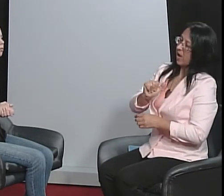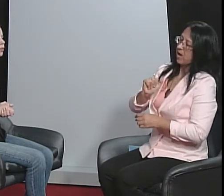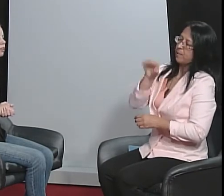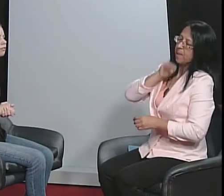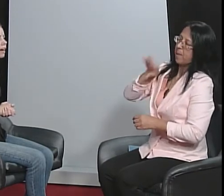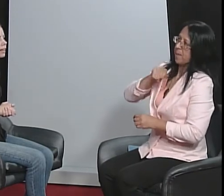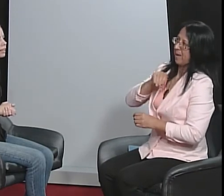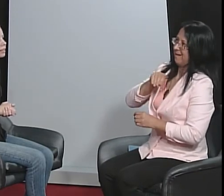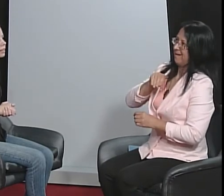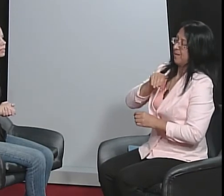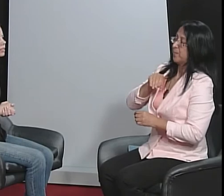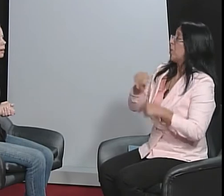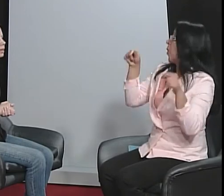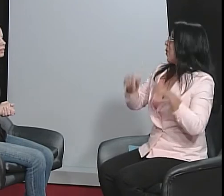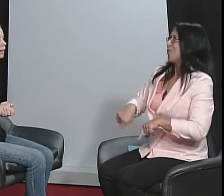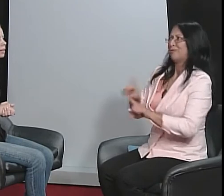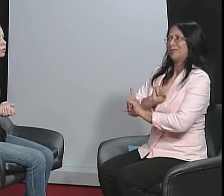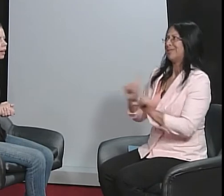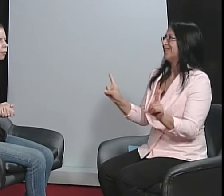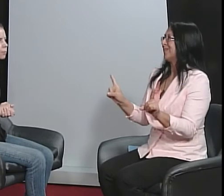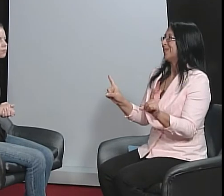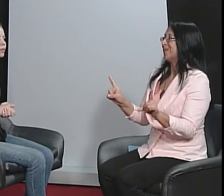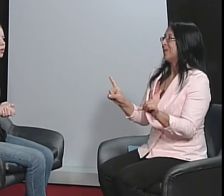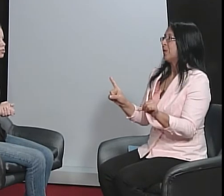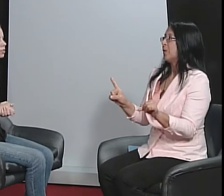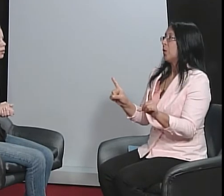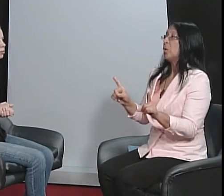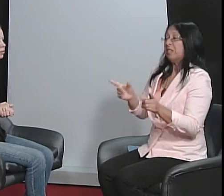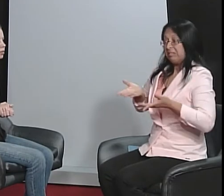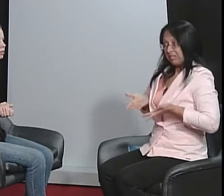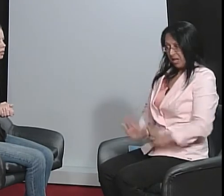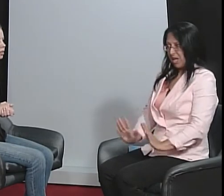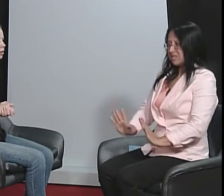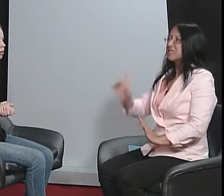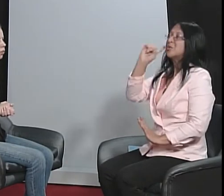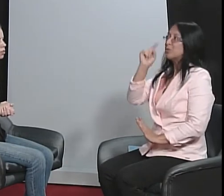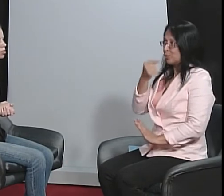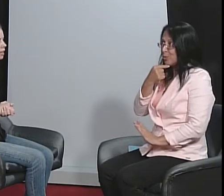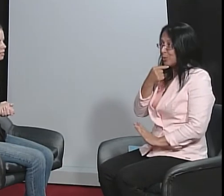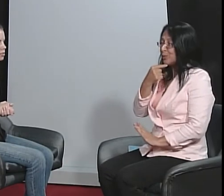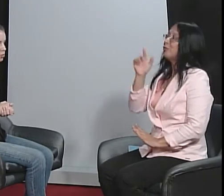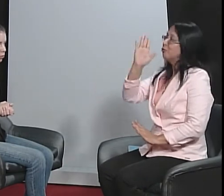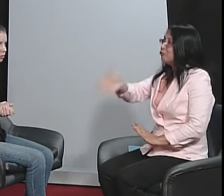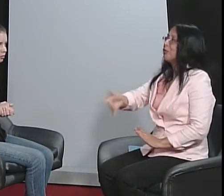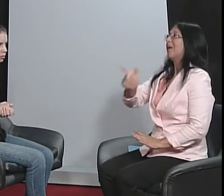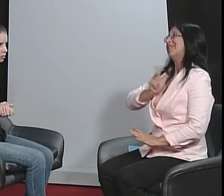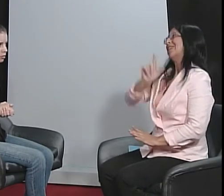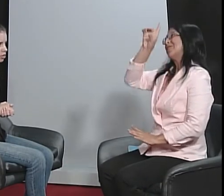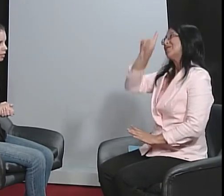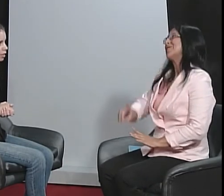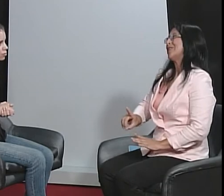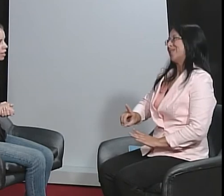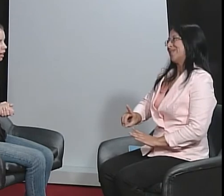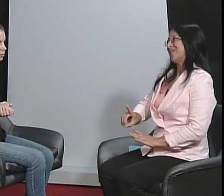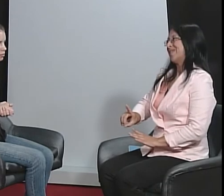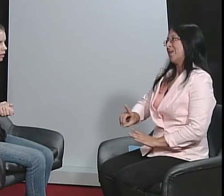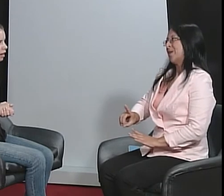filho vai aprender a língua oral. Hoje, não. Hoje, nasce surdo, já tem o direito ao